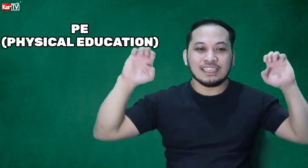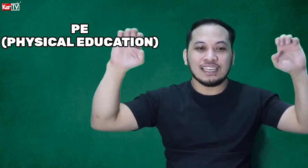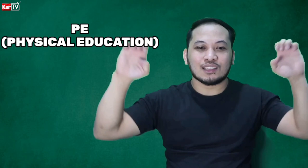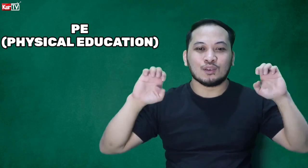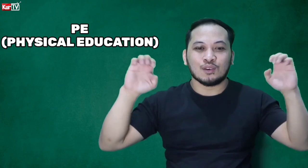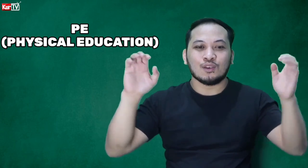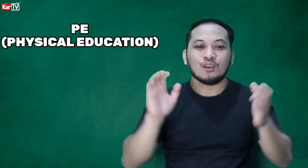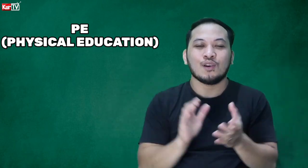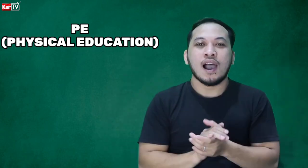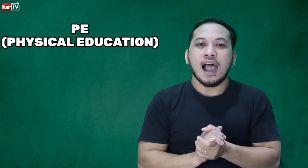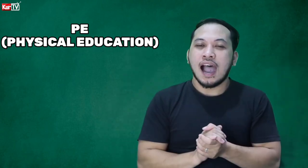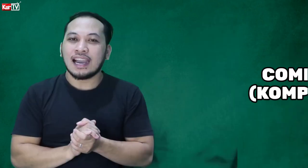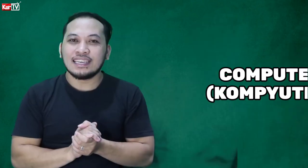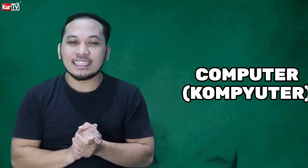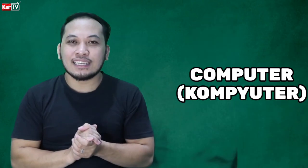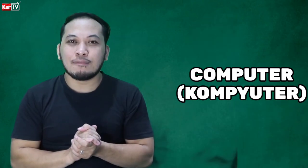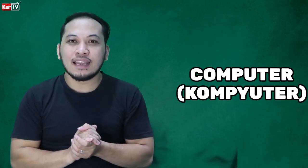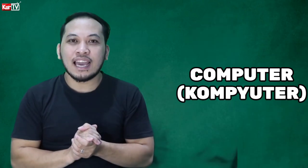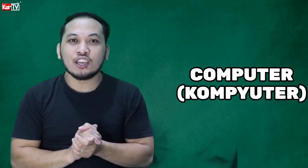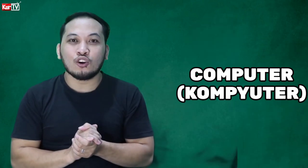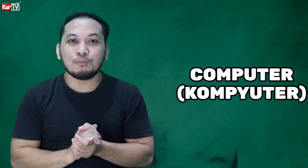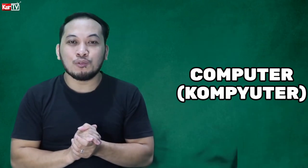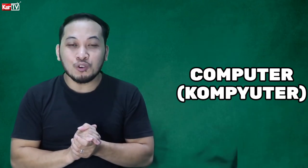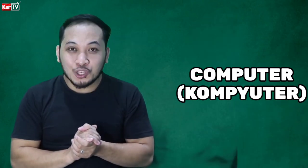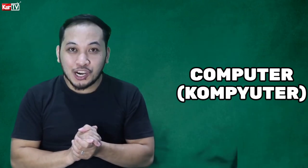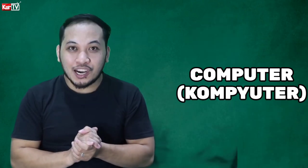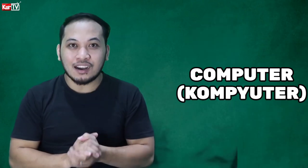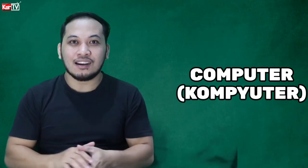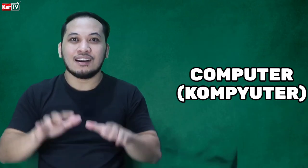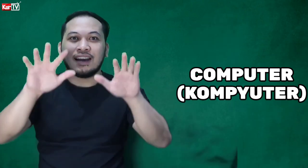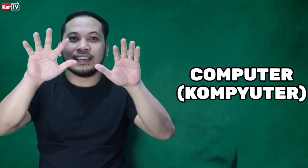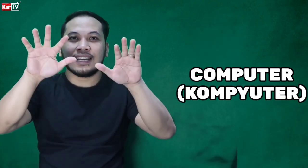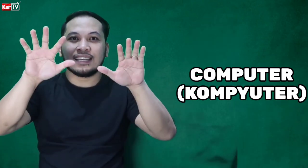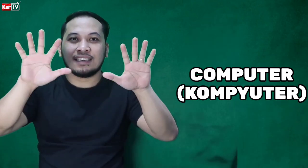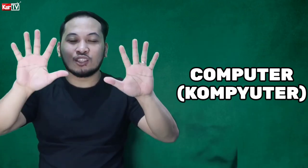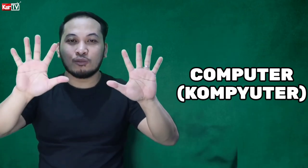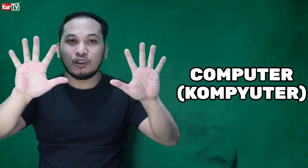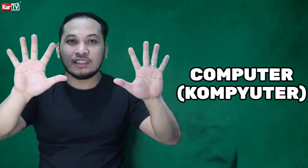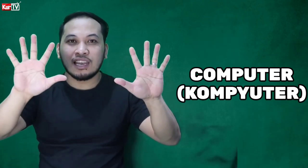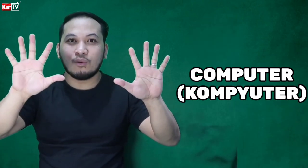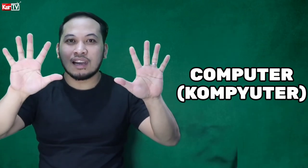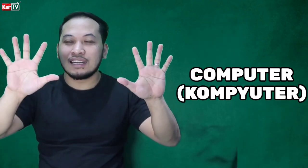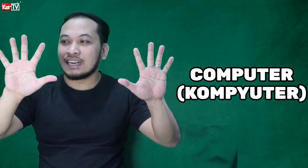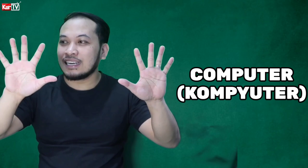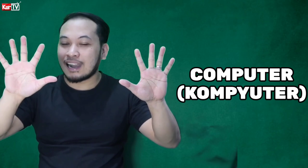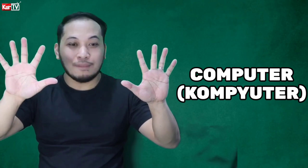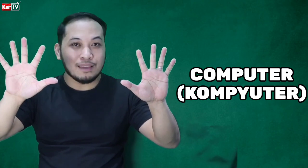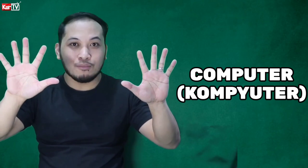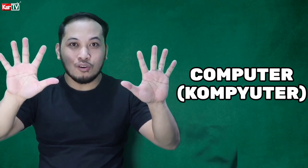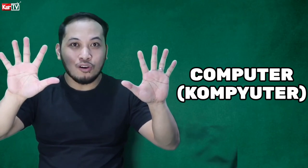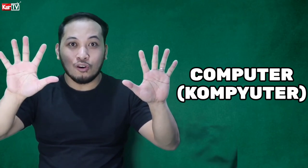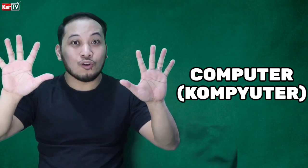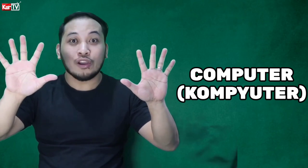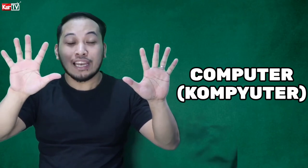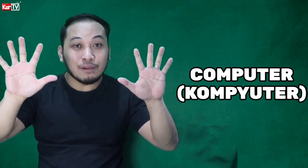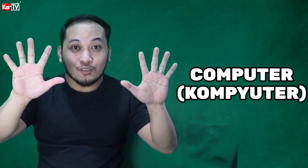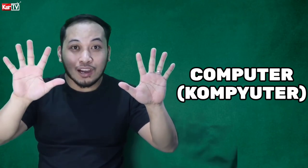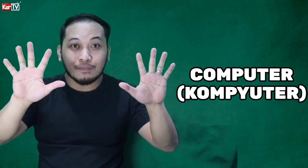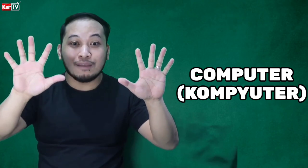rin nila to. Ang next naman ay computer. Computer. Ayan. Ganto mo yung dalawang kamay mo o kung ilan man yung kamay